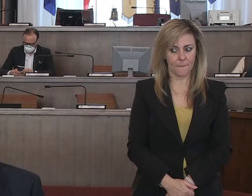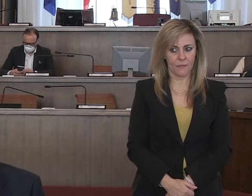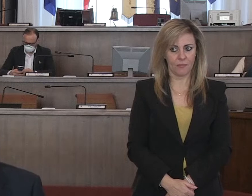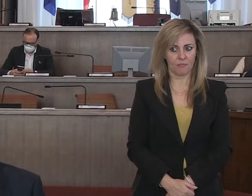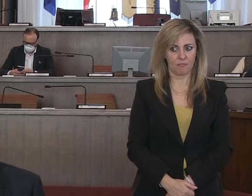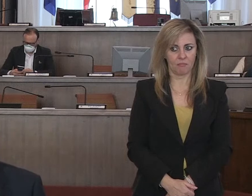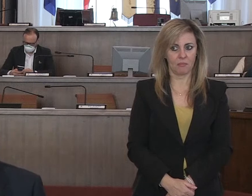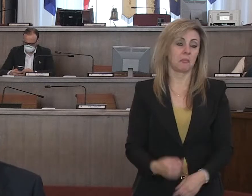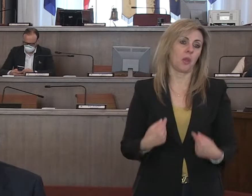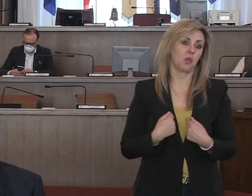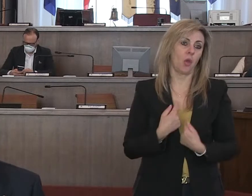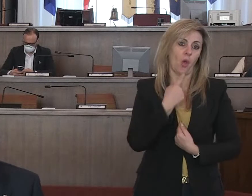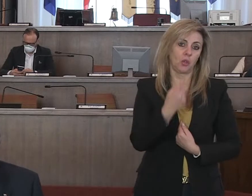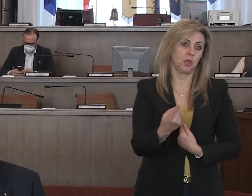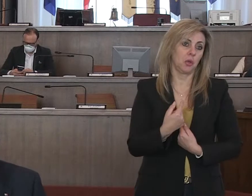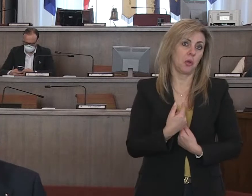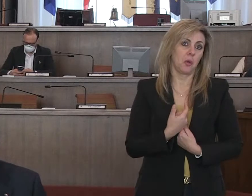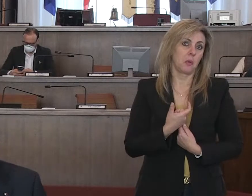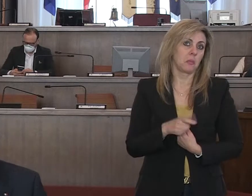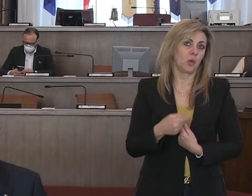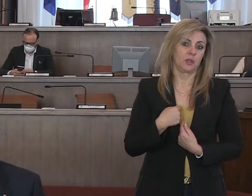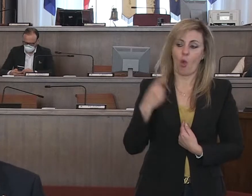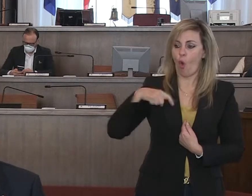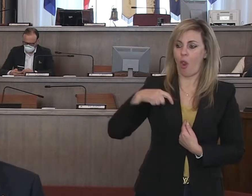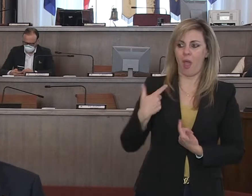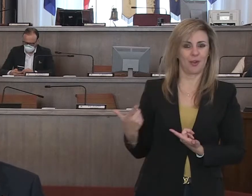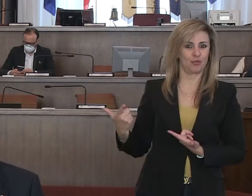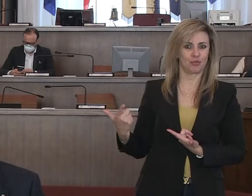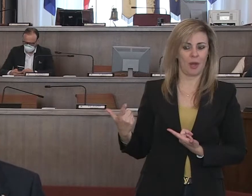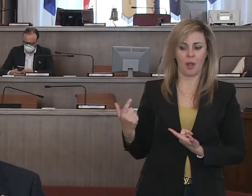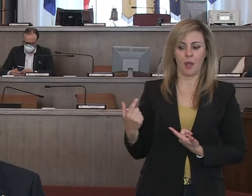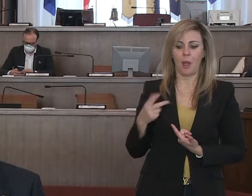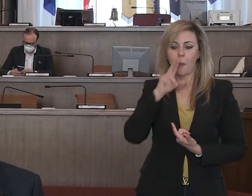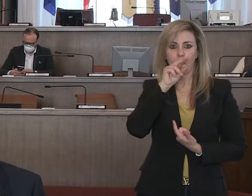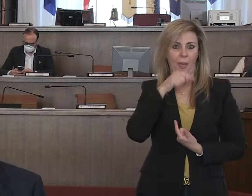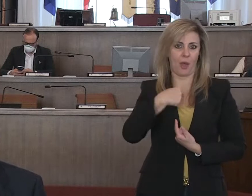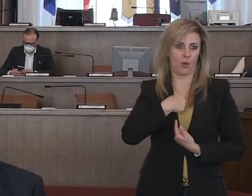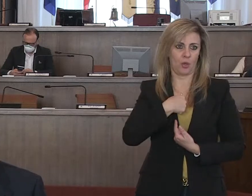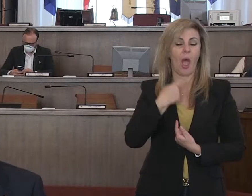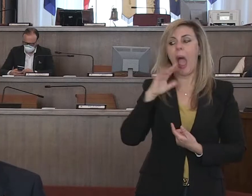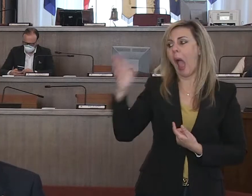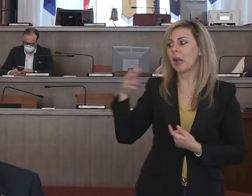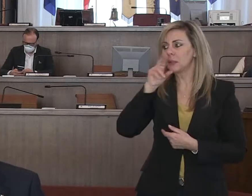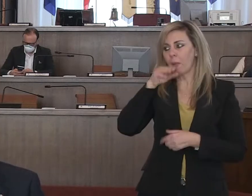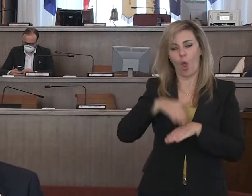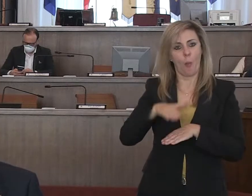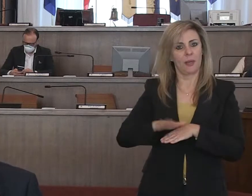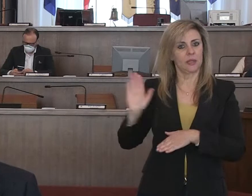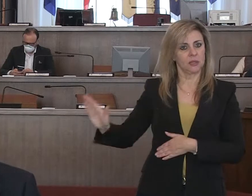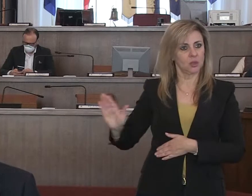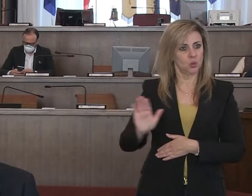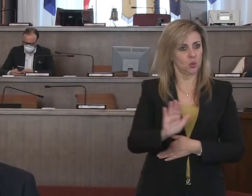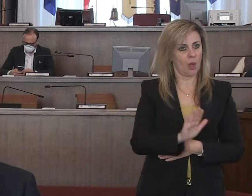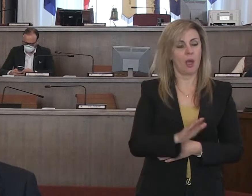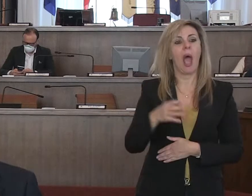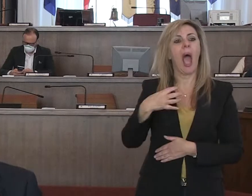io perché non c'è il collega, quindi gli altri parleranno per le proprie competenze. Parlo